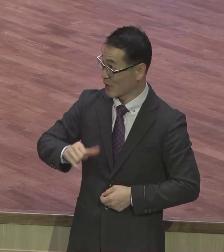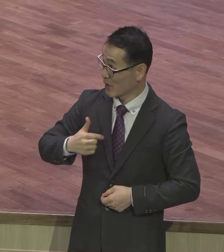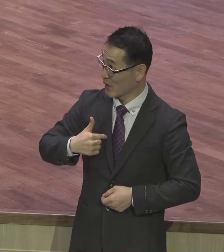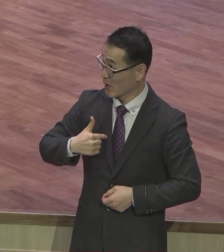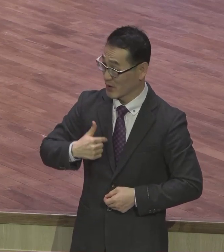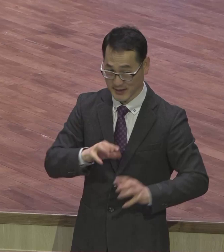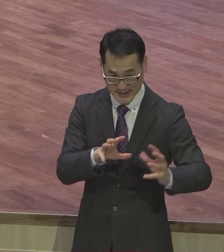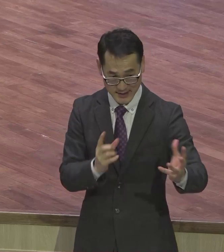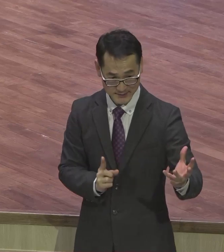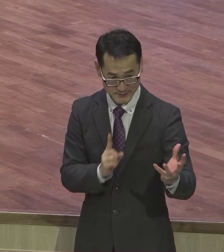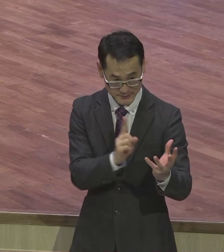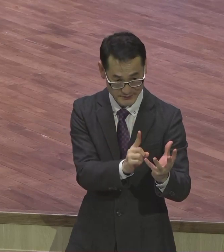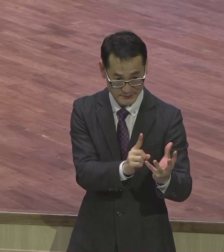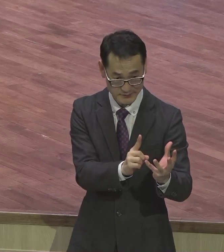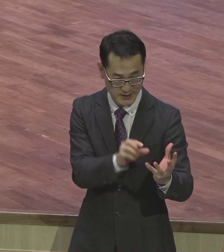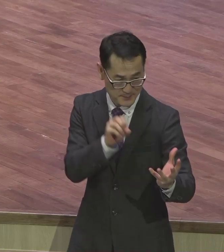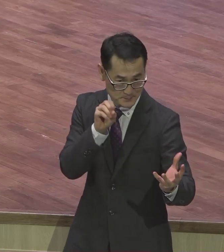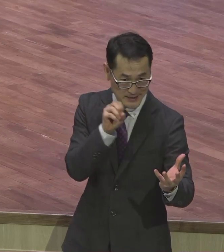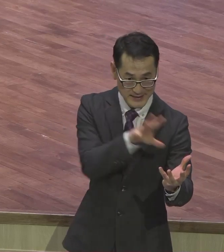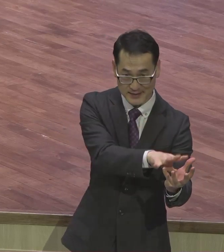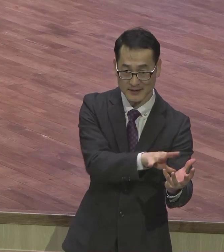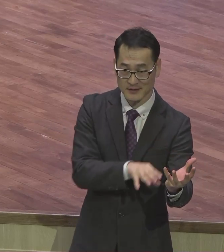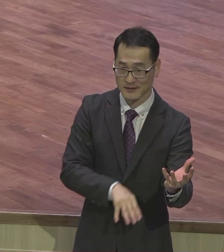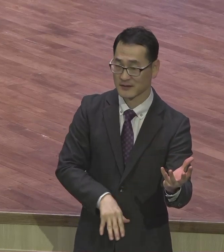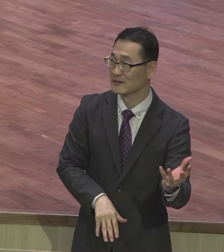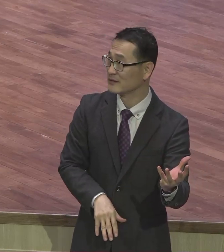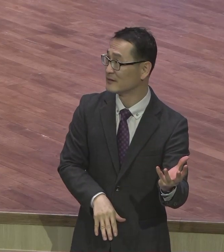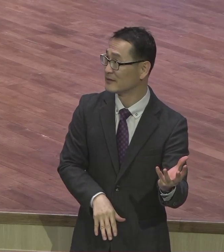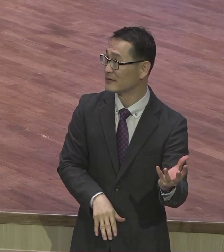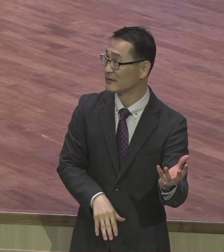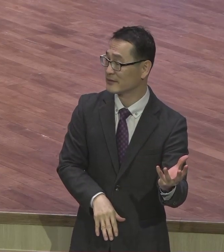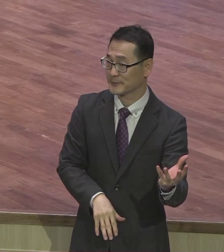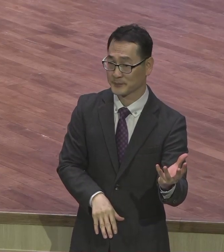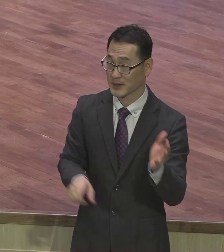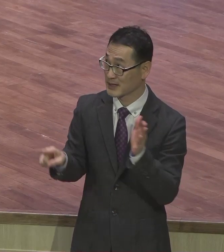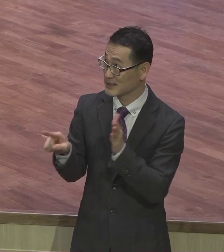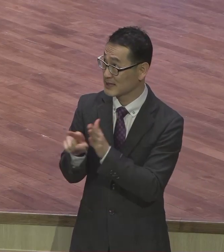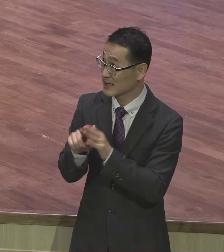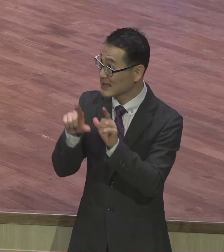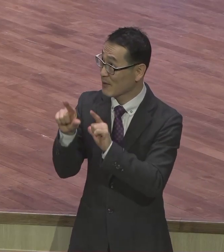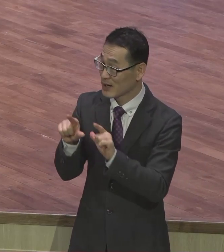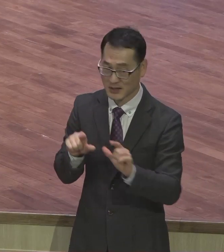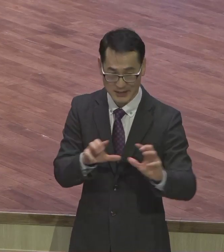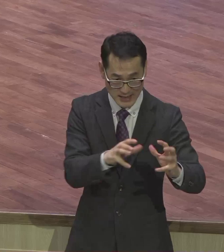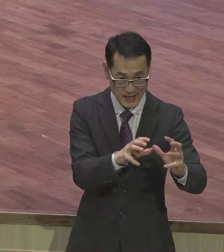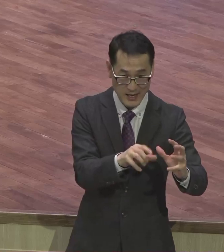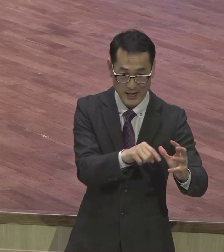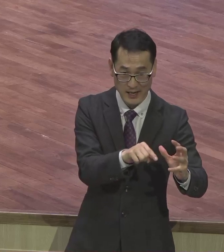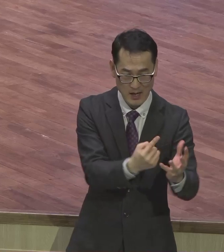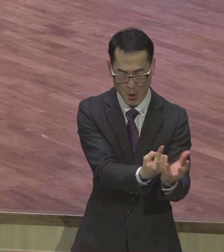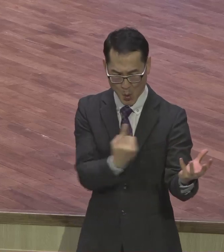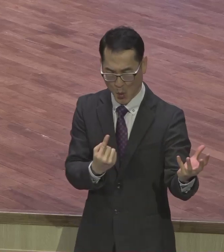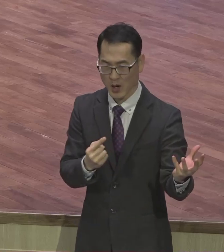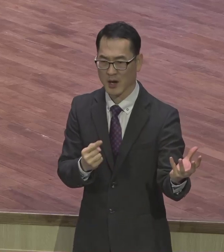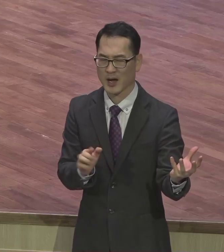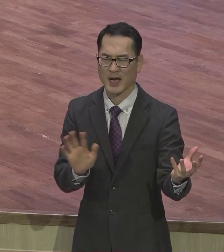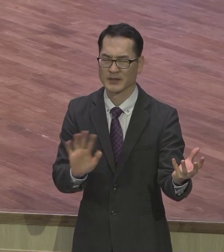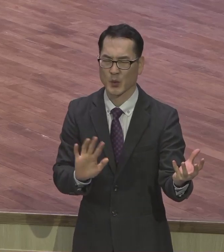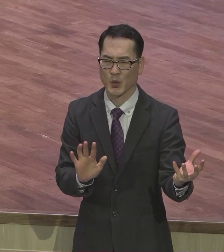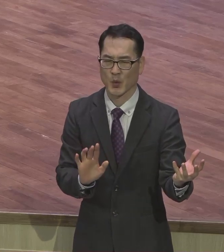가운데 빛을 나타내며 빛을 나타내며 신앙생활은 뭐냐 세상에 동떨어져 수도생활을 하는 것이 아닙니다. 세상 속에